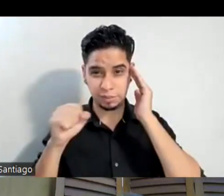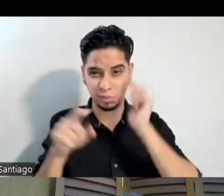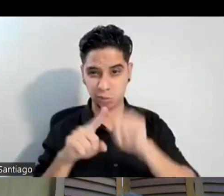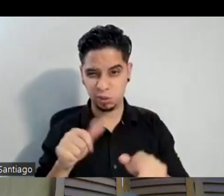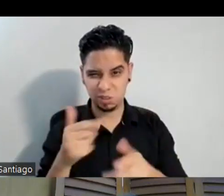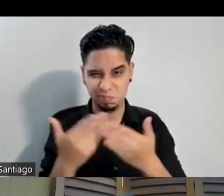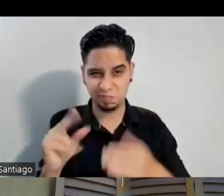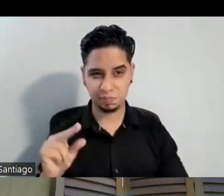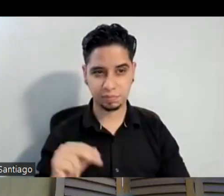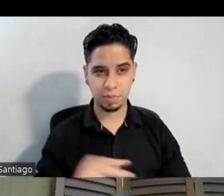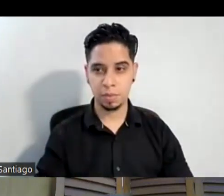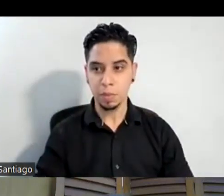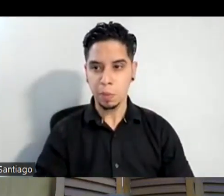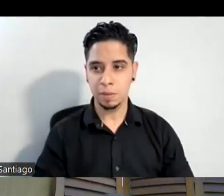espérate por el mío pasaron y se lo llevaron